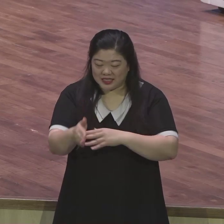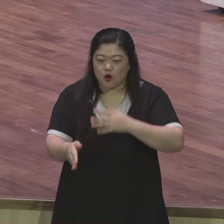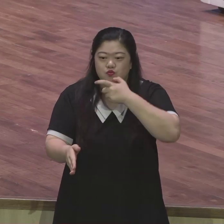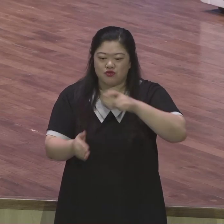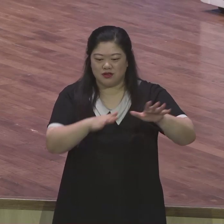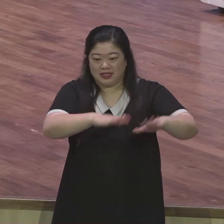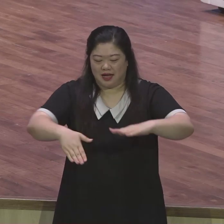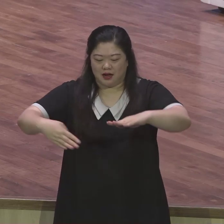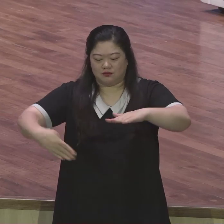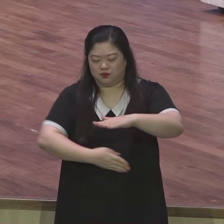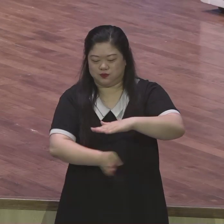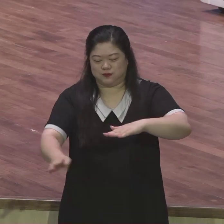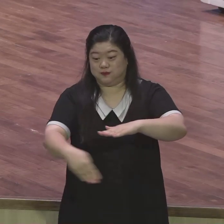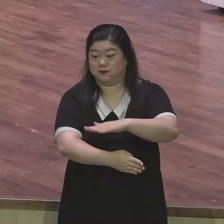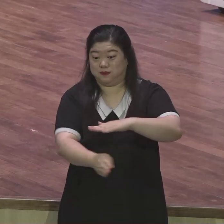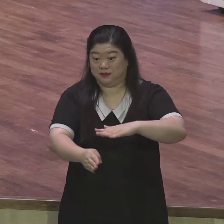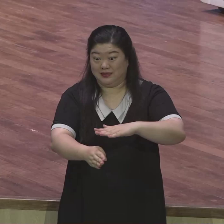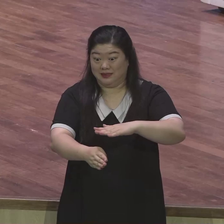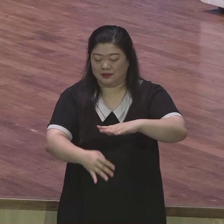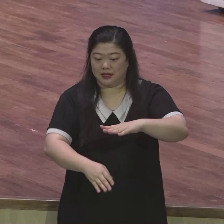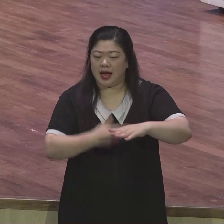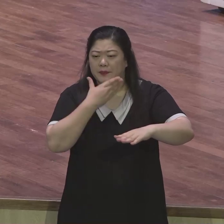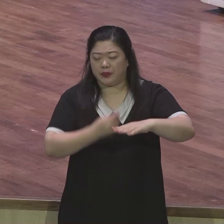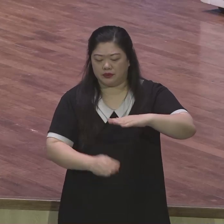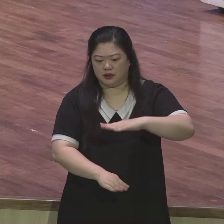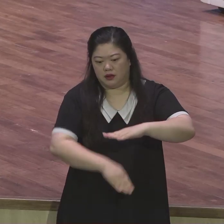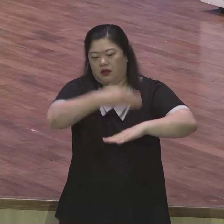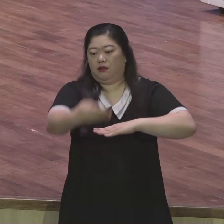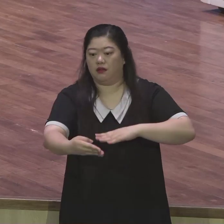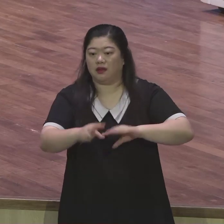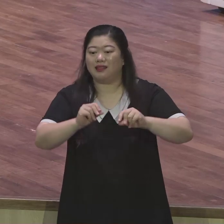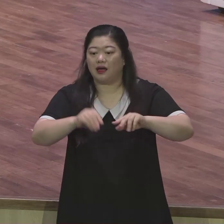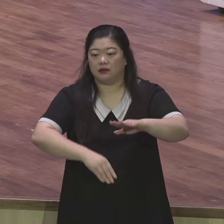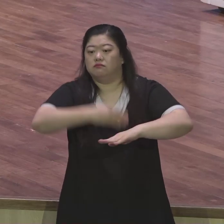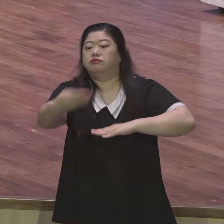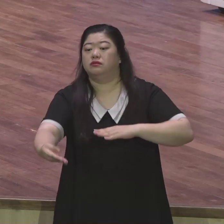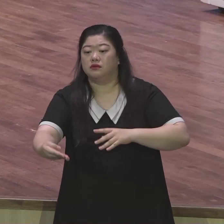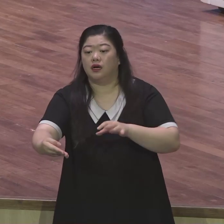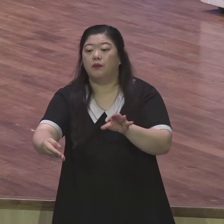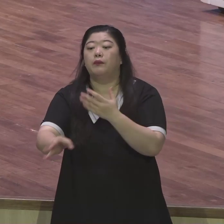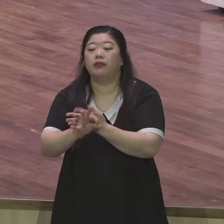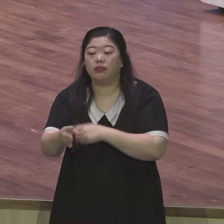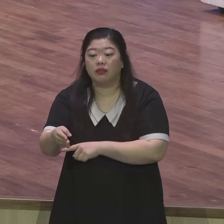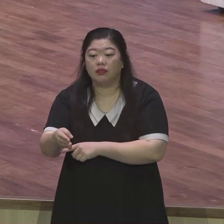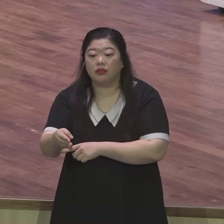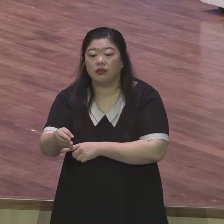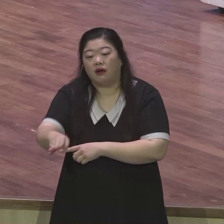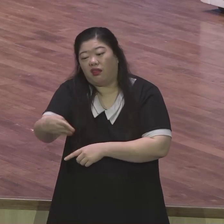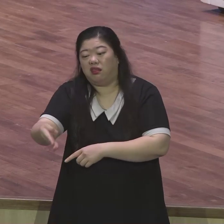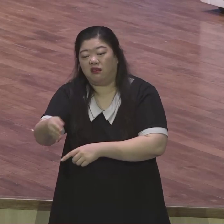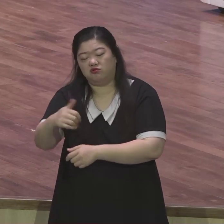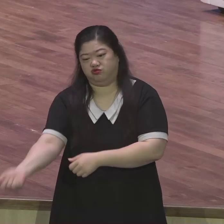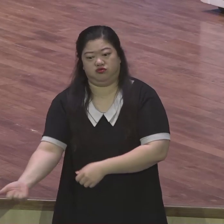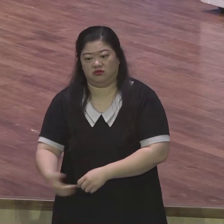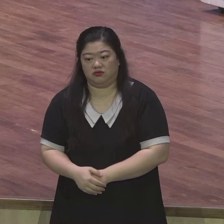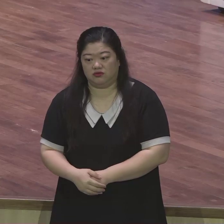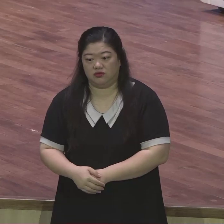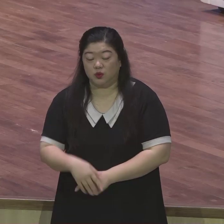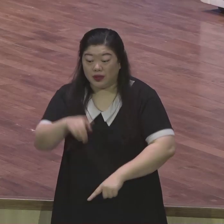미역을 둘둘 감아준들 그건 좋은 소식이 아닙니다 나무와 흙은 생명관계예요 떠나서는 살 수가 없어요